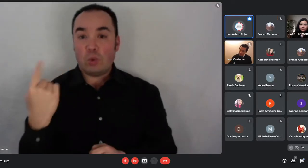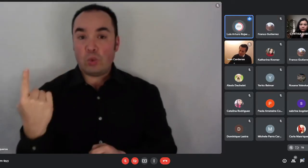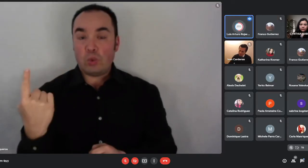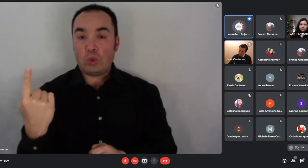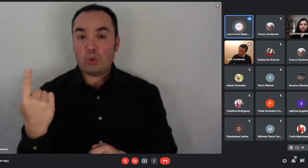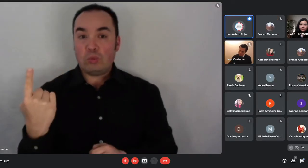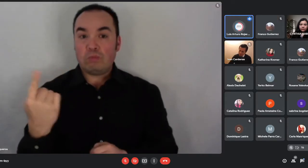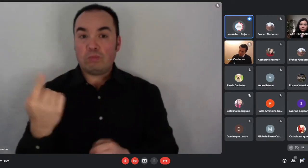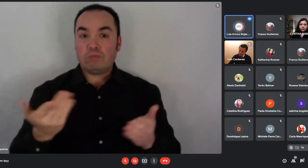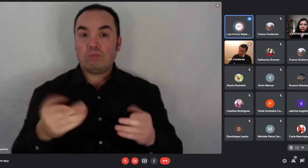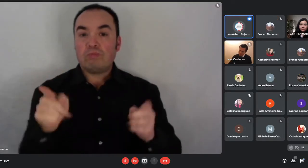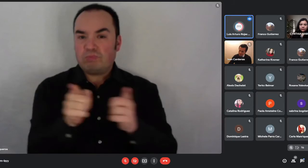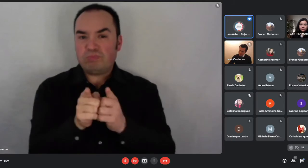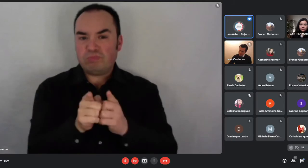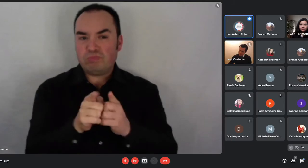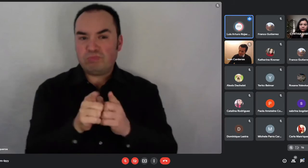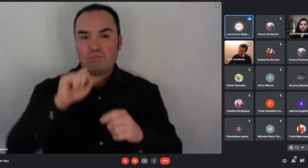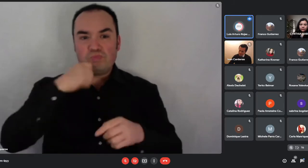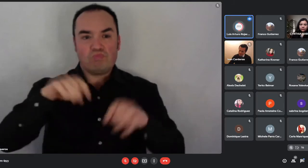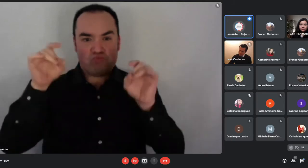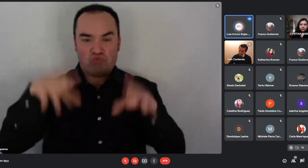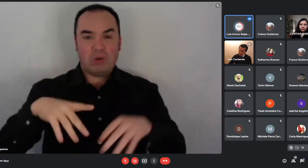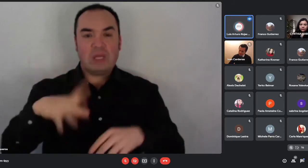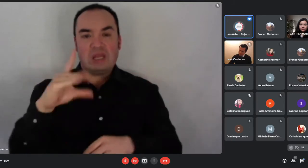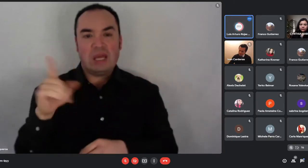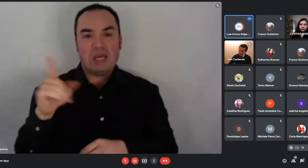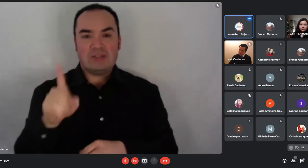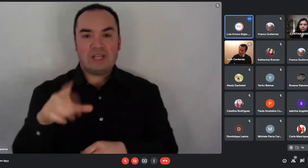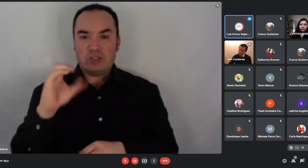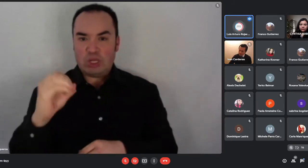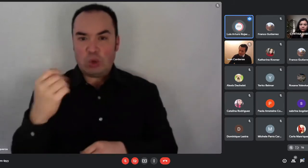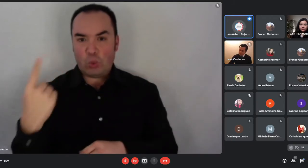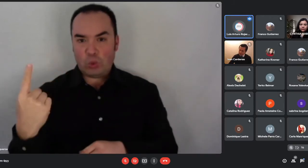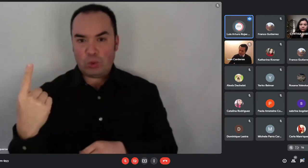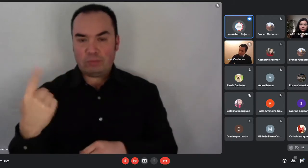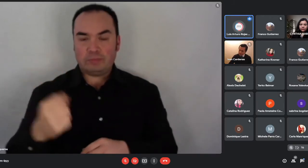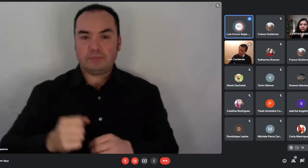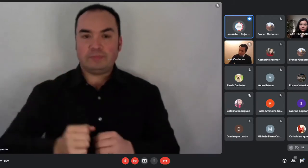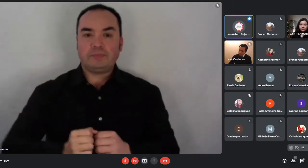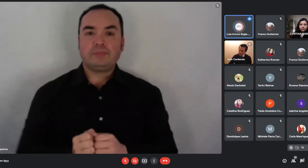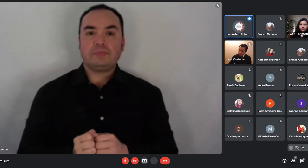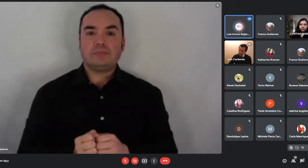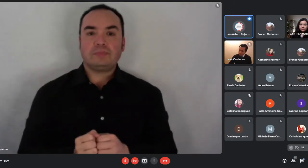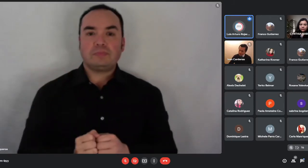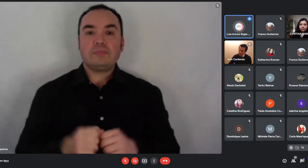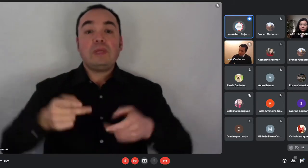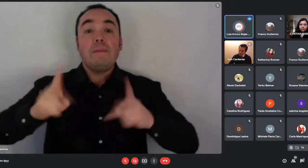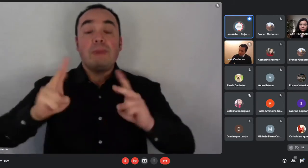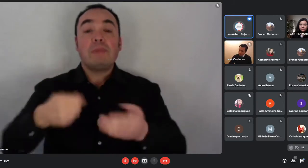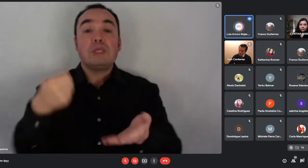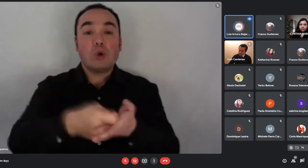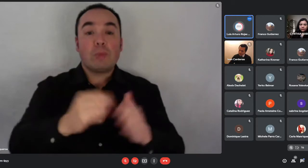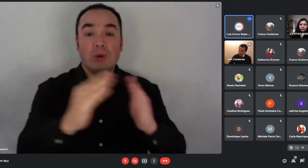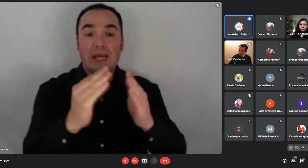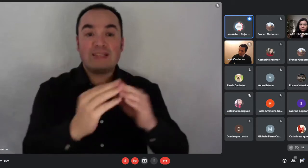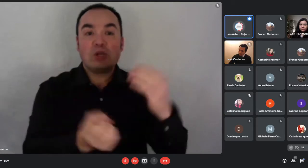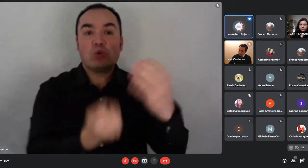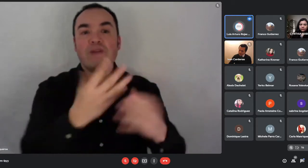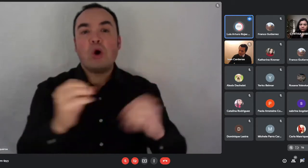gente lo conoce. El DS-01 permite la compra de una vivienda nueva o usada, ya que exista en el mercado inmobiliario. También